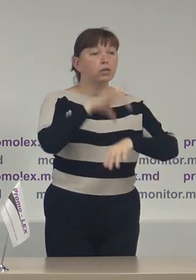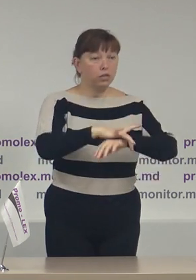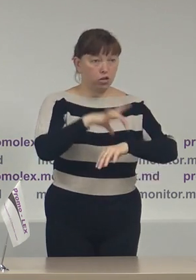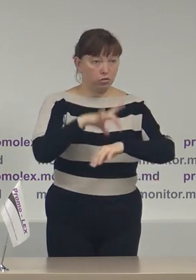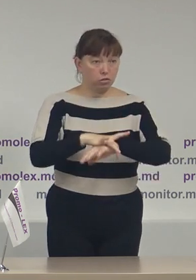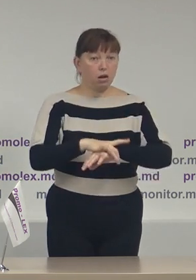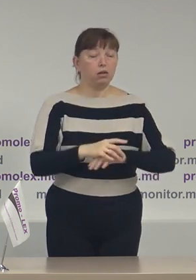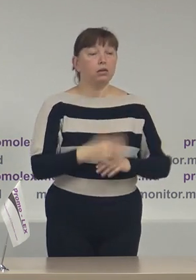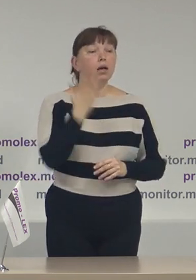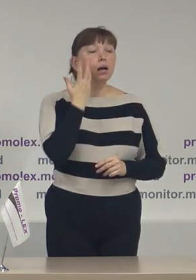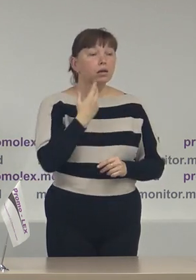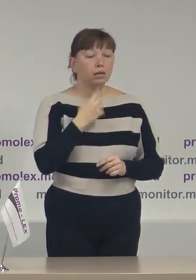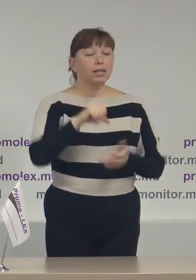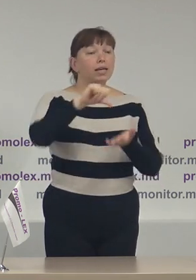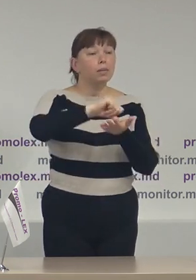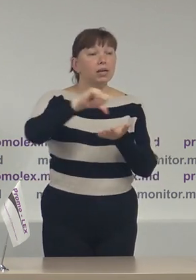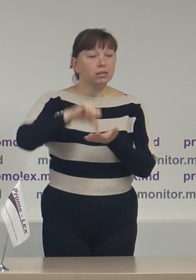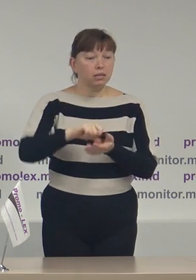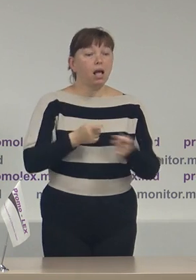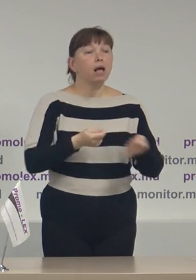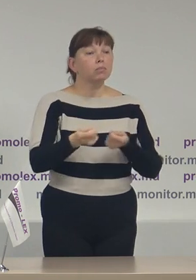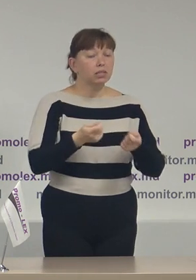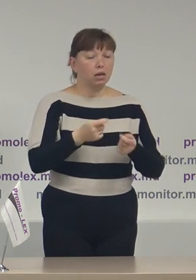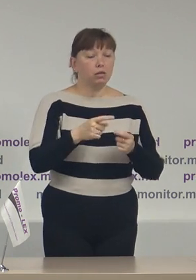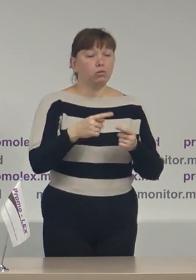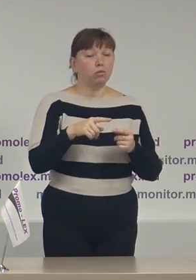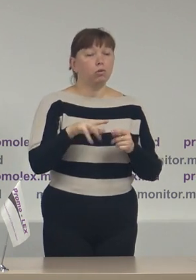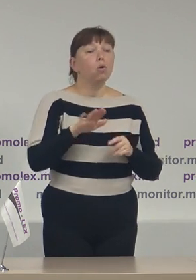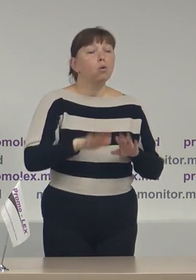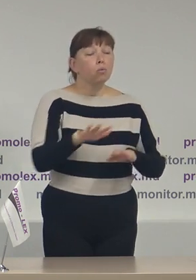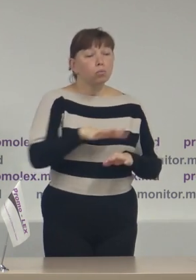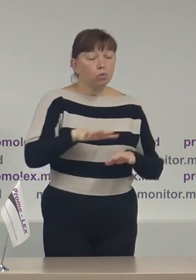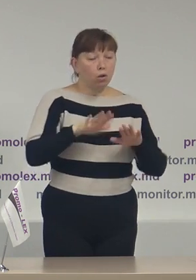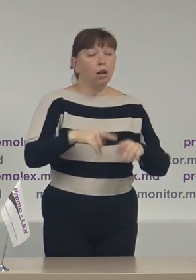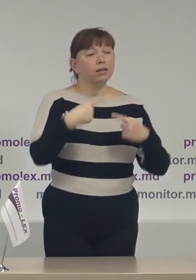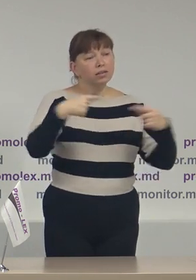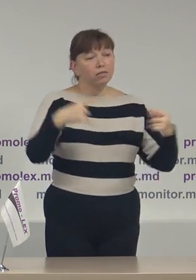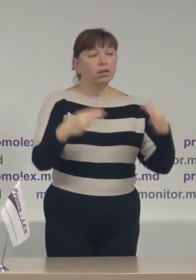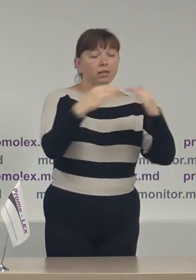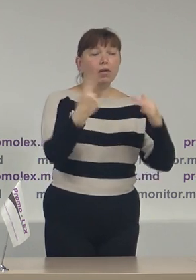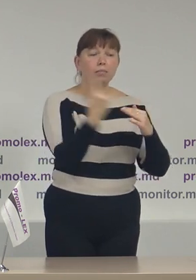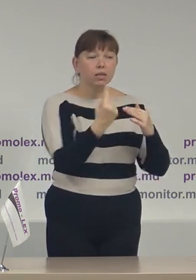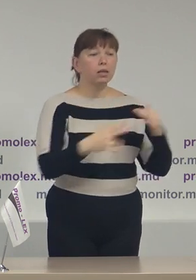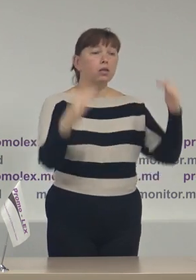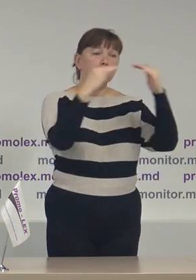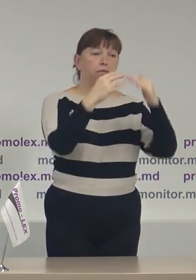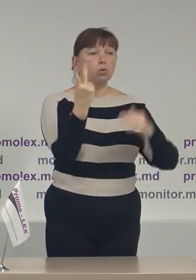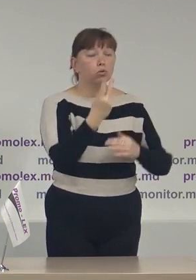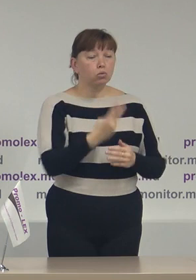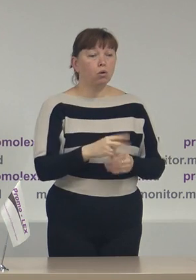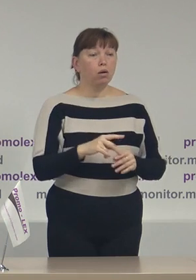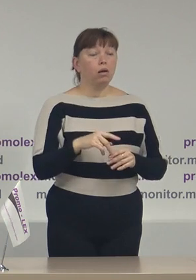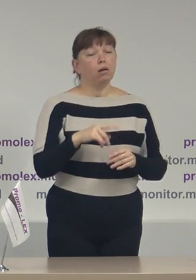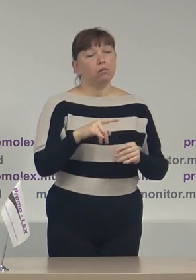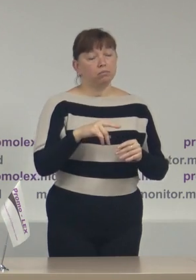noștri, când reprezentanții administrațiilor publice locale de diferit nivel, fie nivelul 1, fie nivelul 2, au